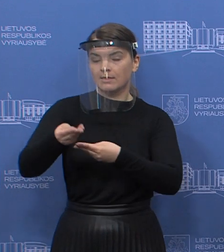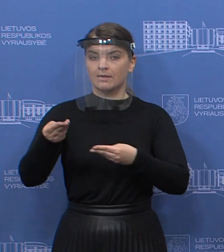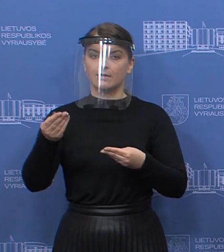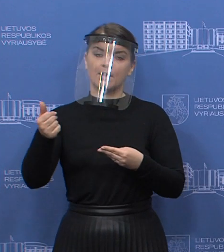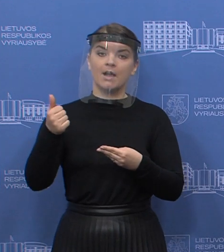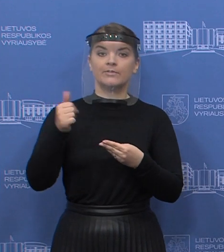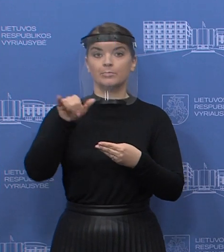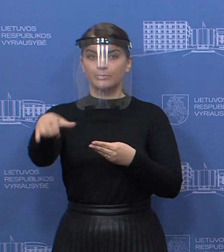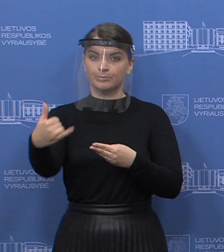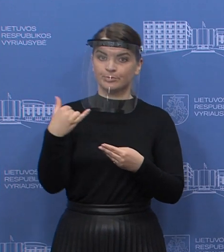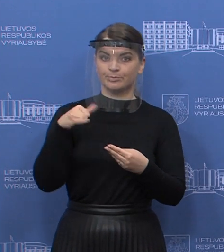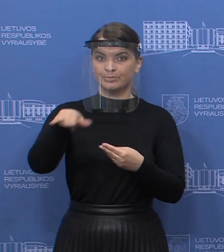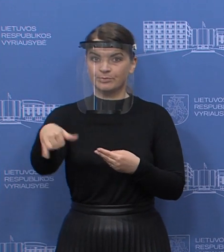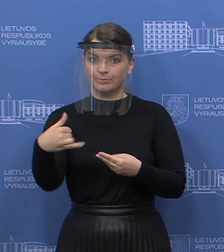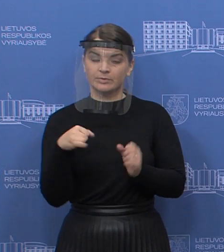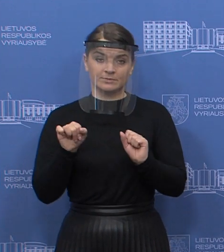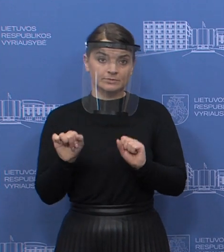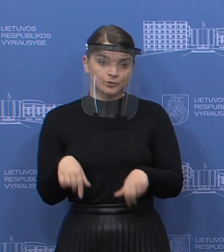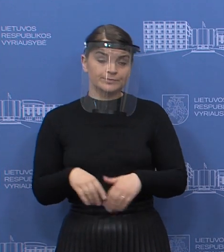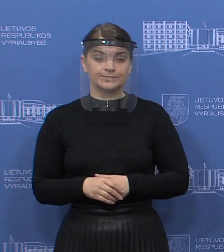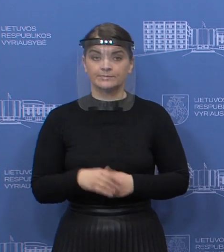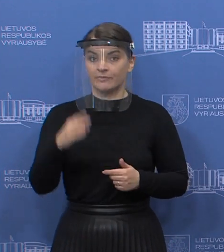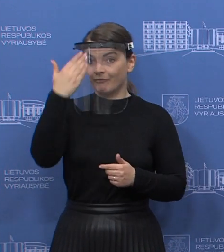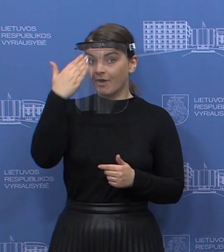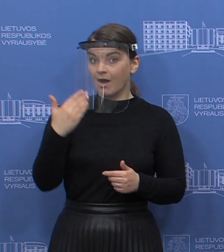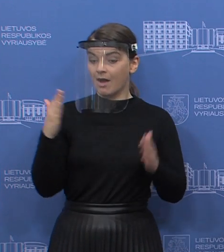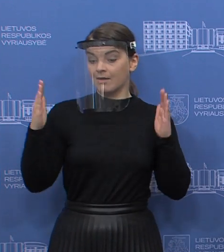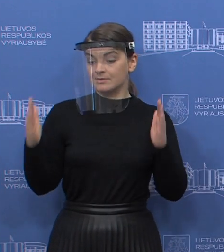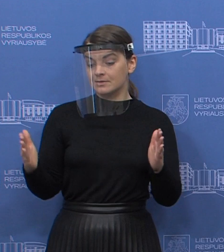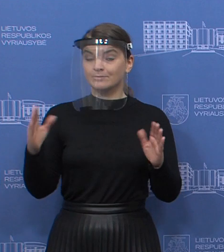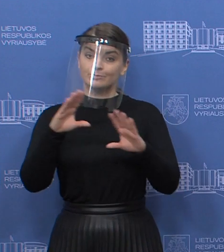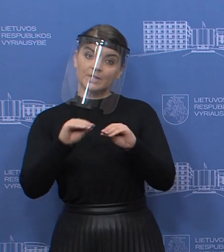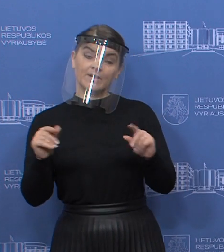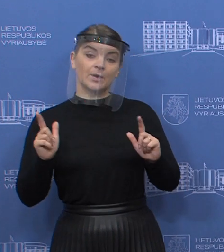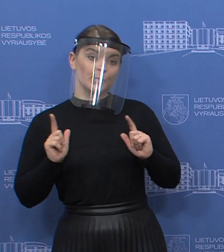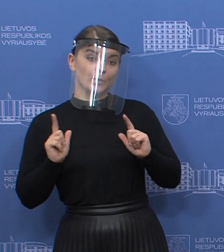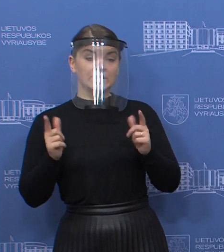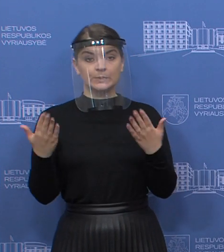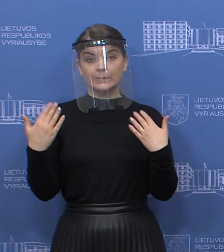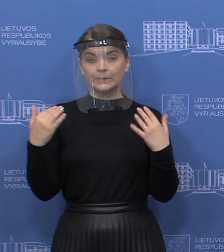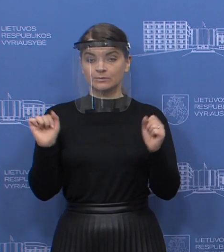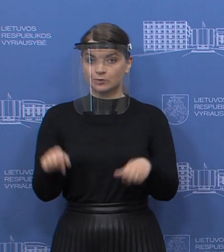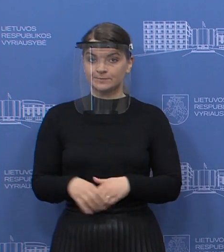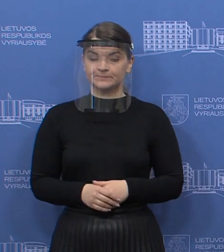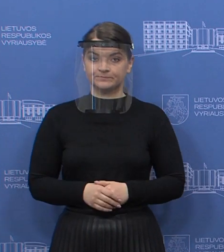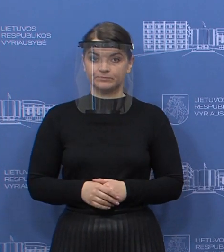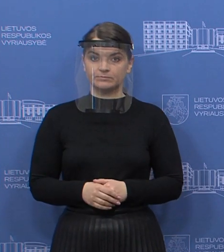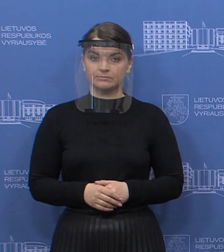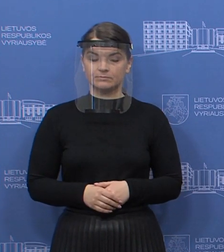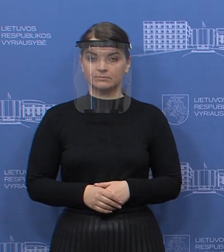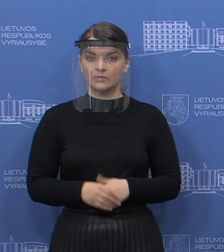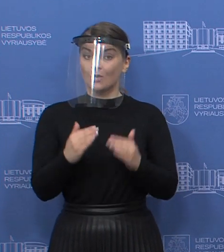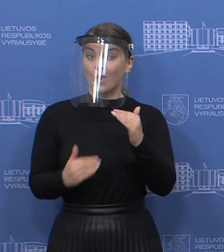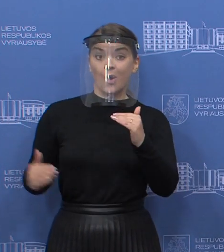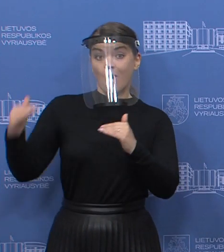vien ir pas kitus praleisti matyti vasaros ar pavasario atostagas. Kalbant apie aukščiausio